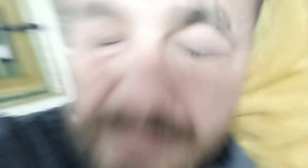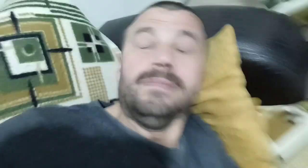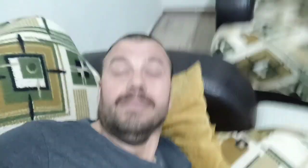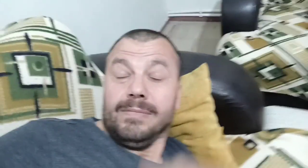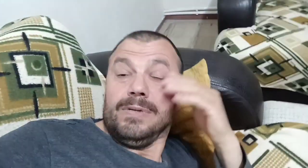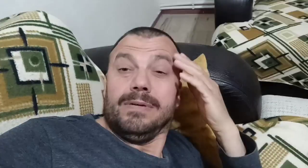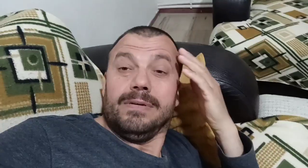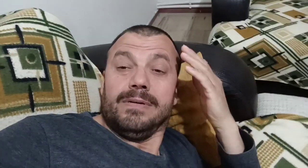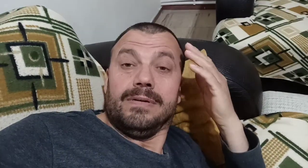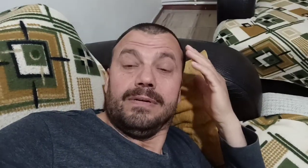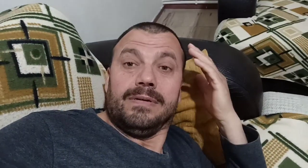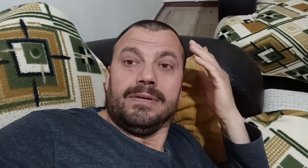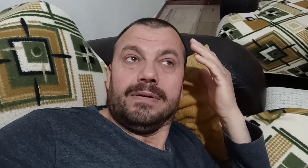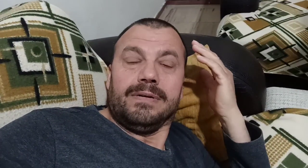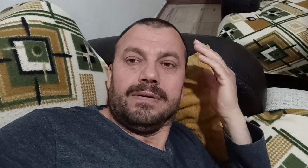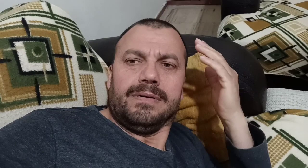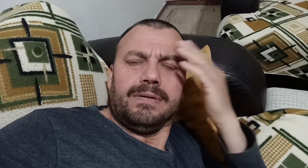vurduğu zaman böyle